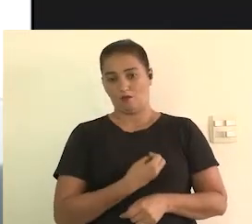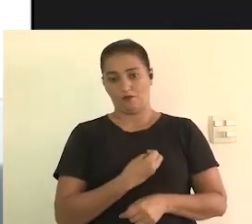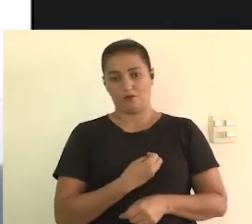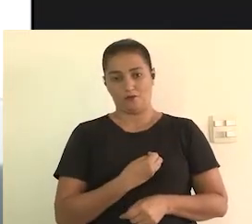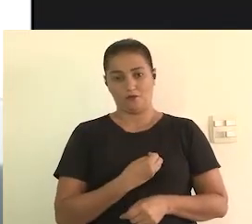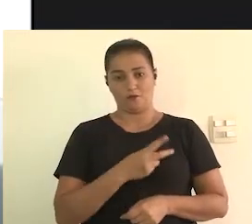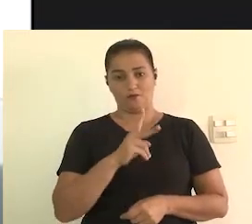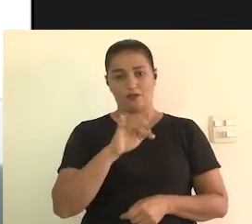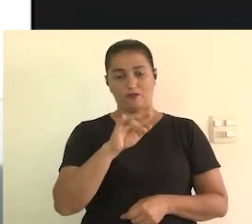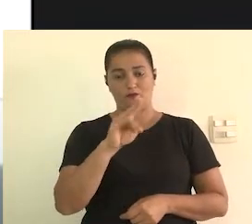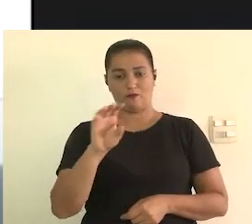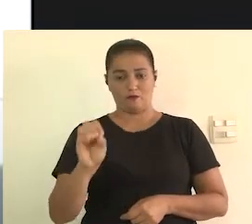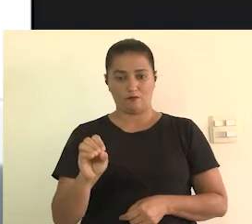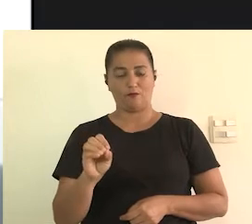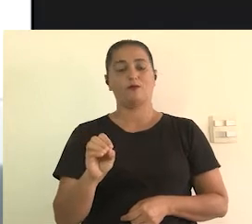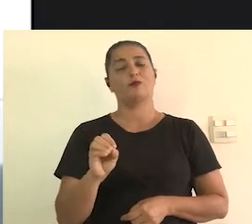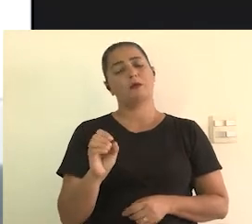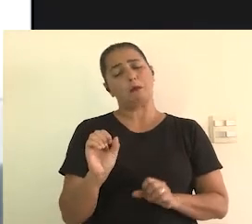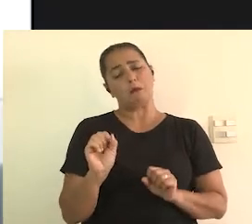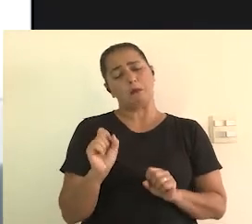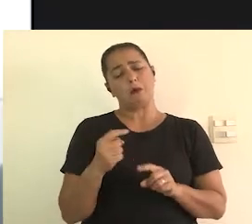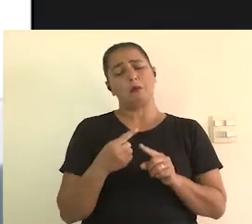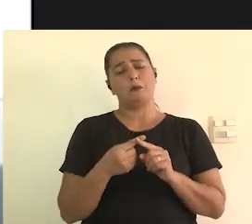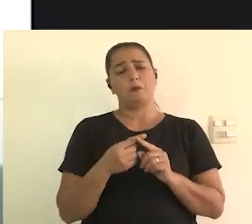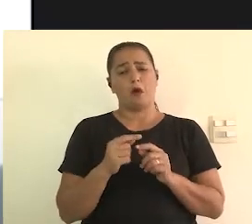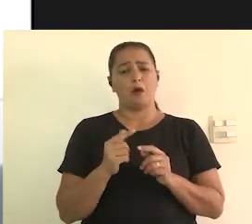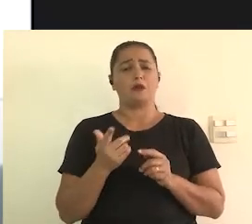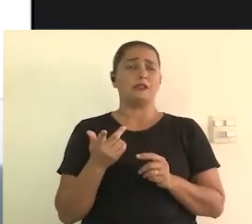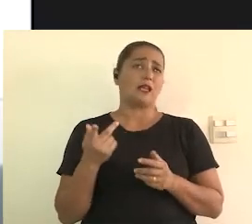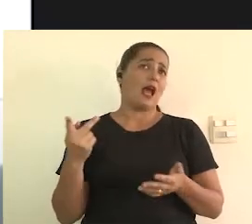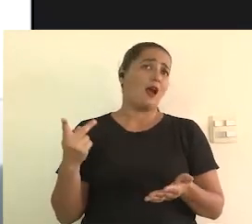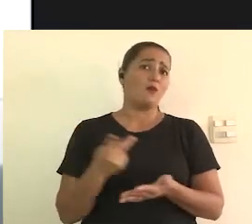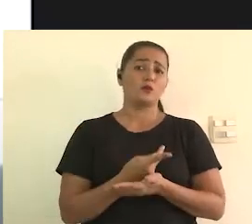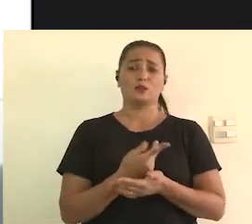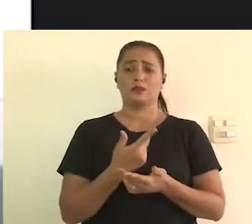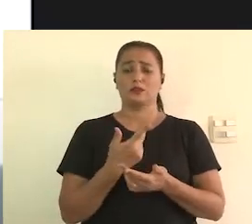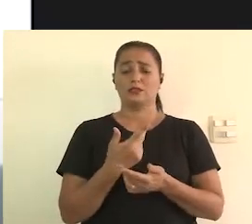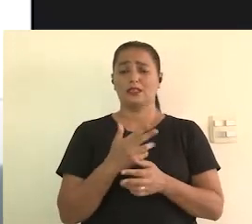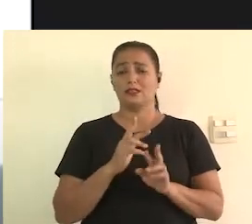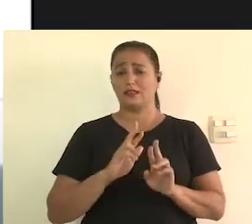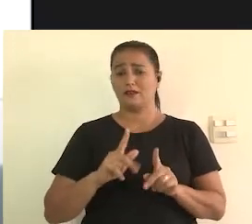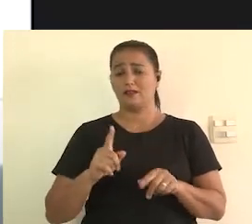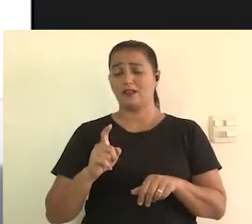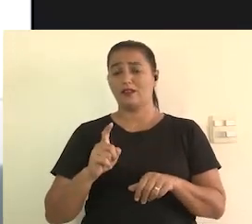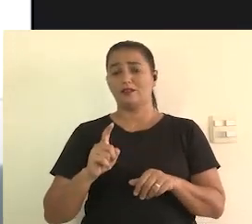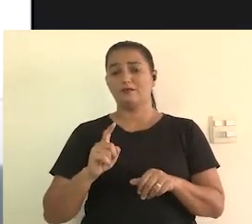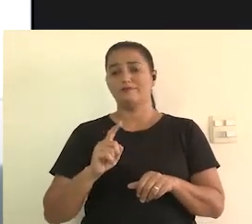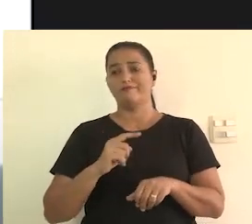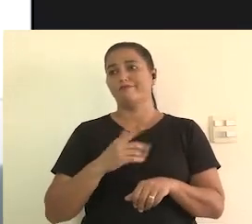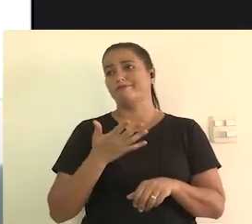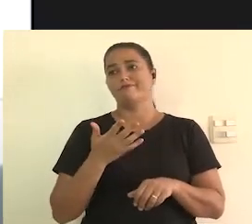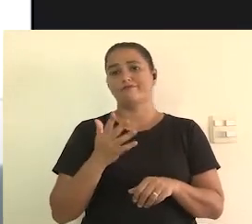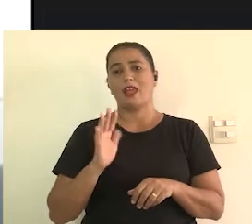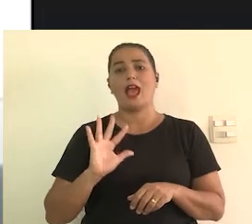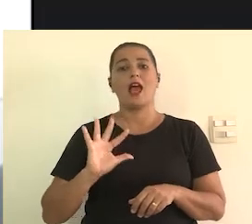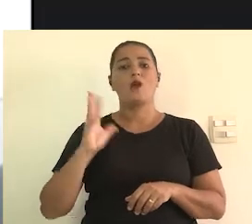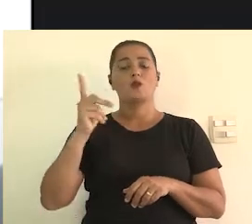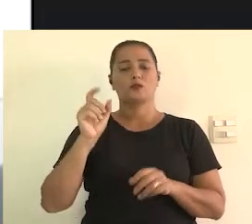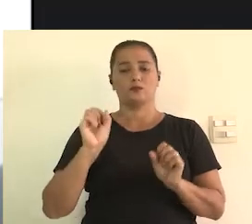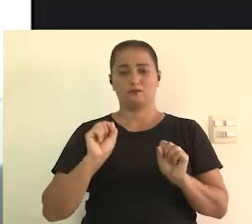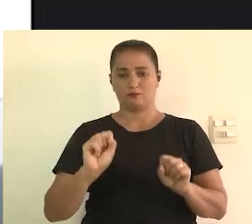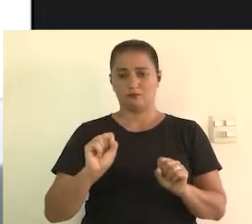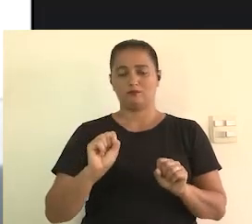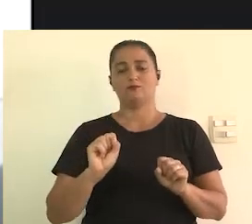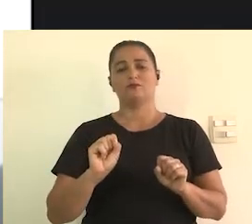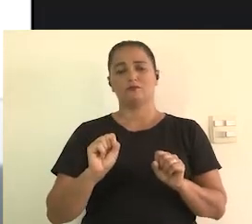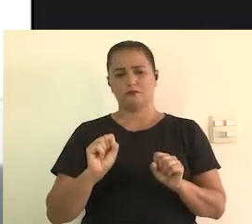esse roteiro ao vivo, porque um evento ao vivo pode ter imprevistos, mudanças de